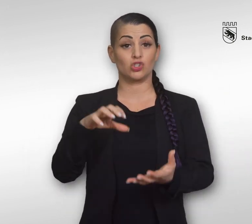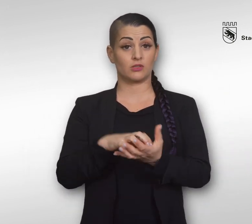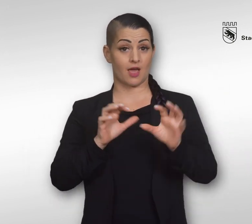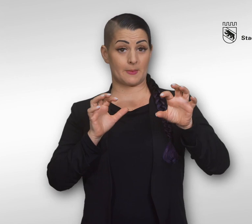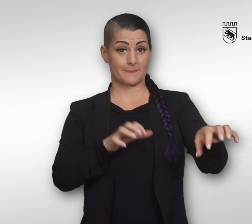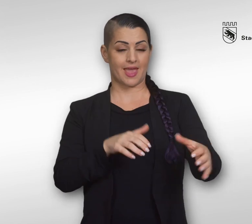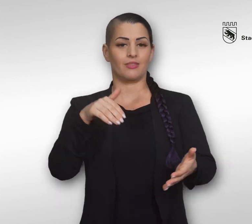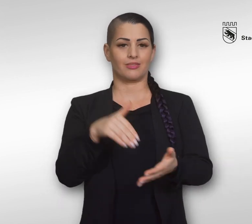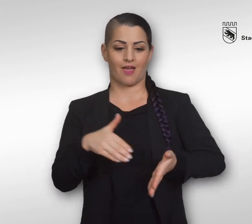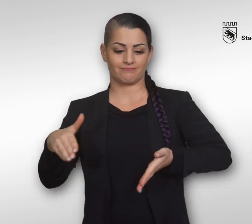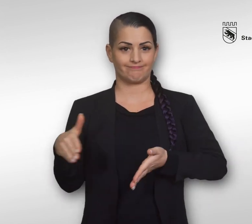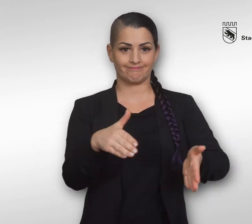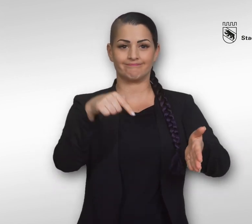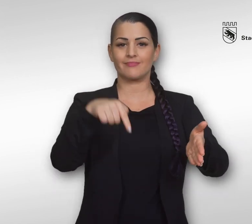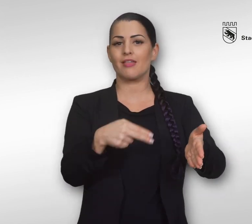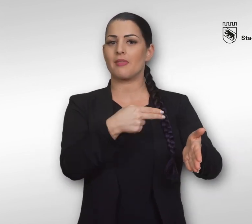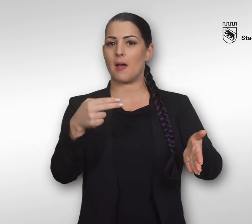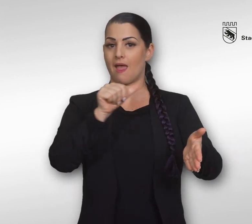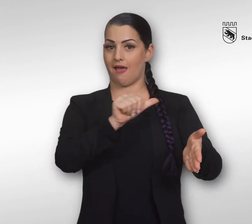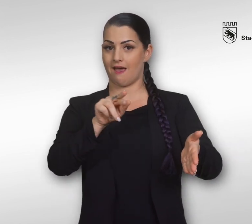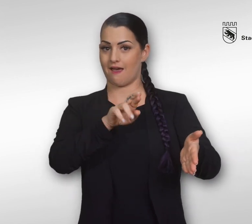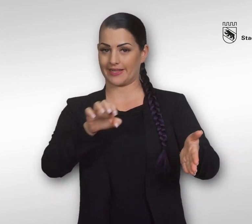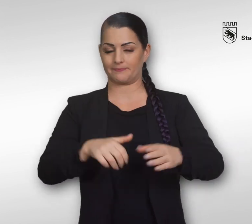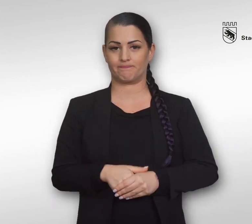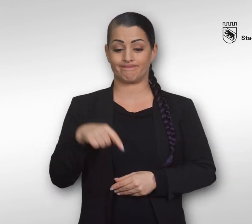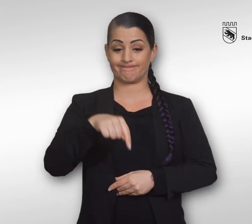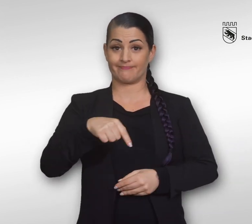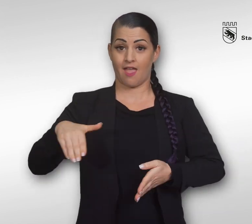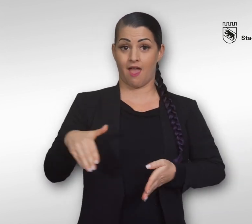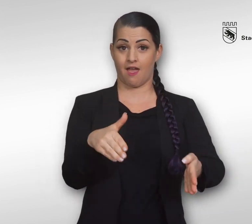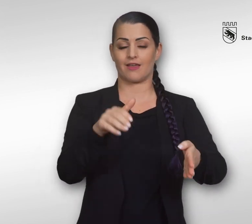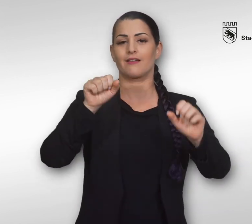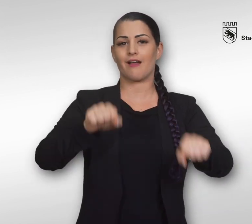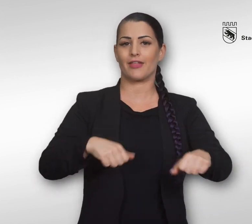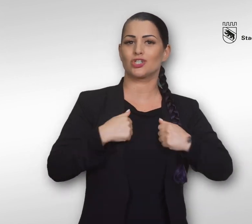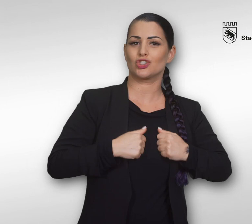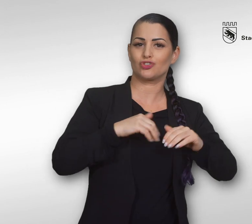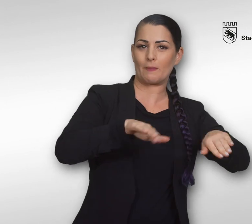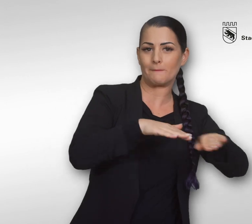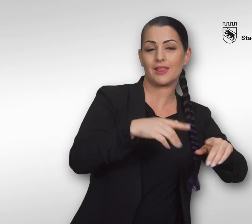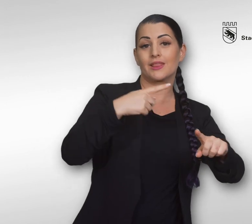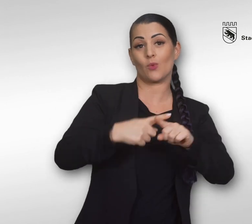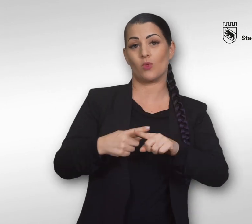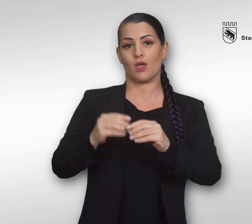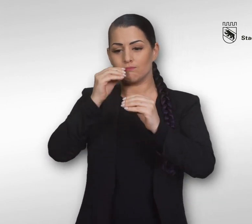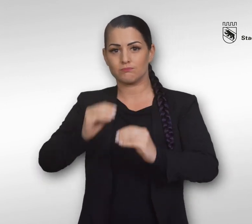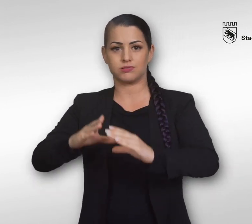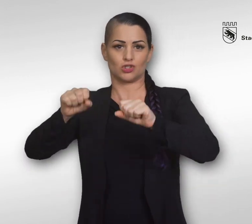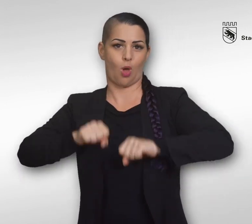Die Aare fließt durch die Stadt Bern. Man kann in der Aare schwimmen und darauf auch Gummiboot fahren.